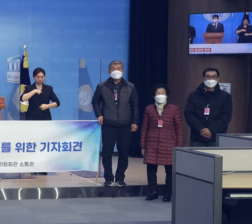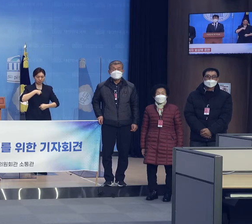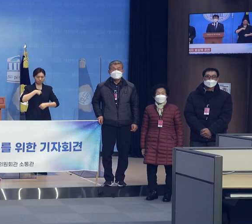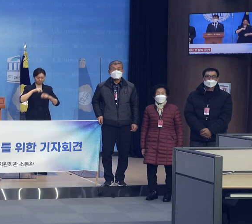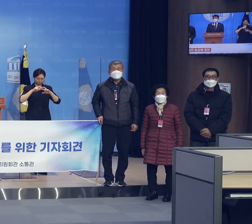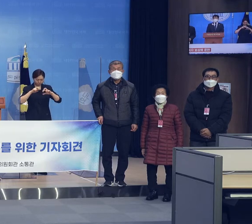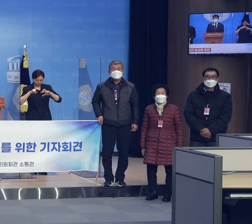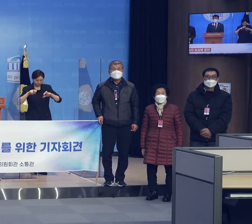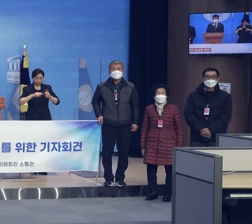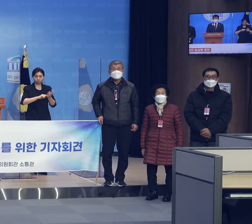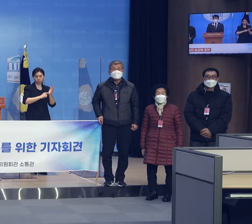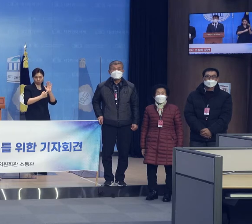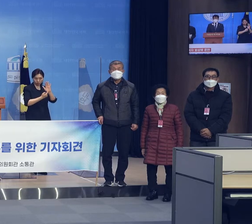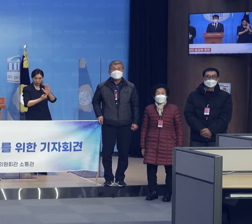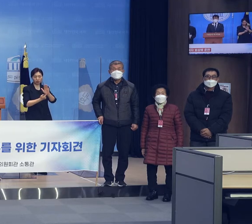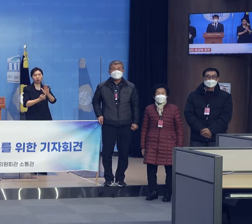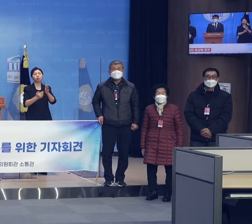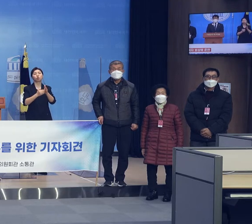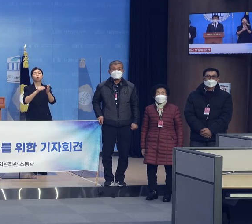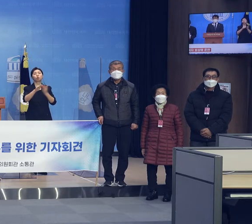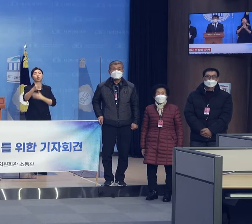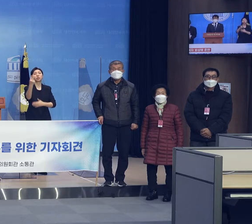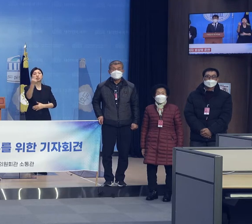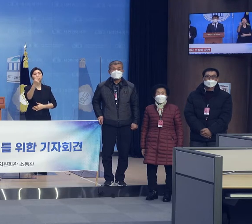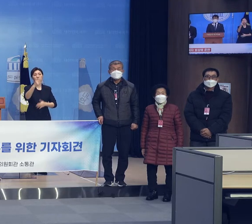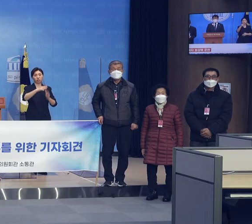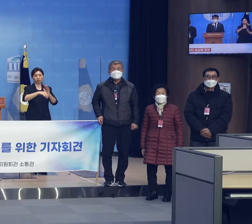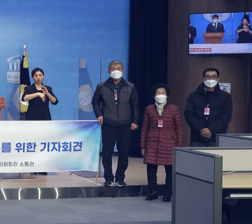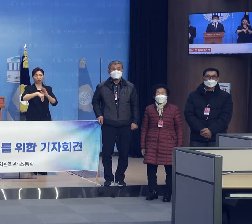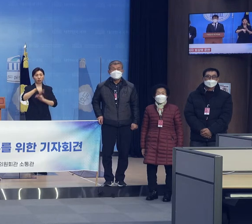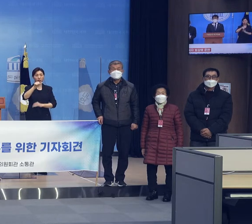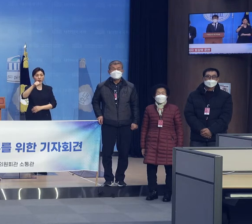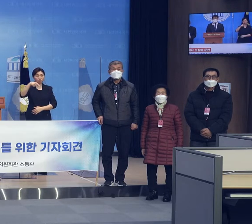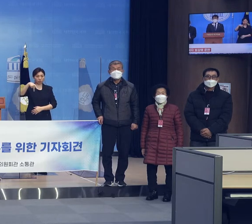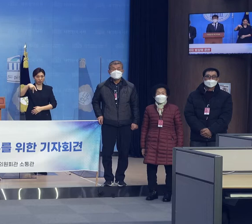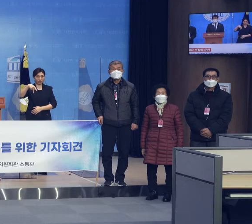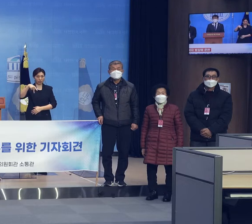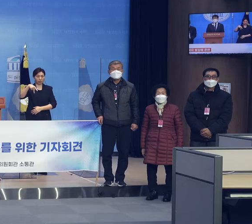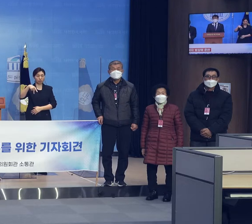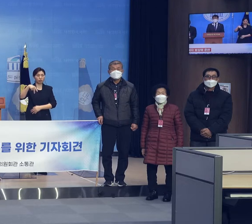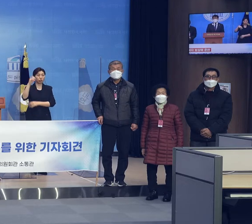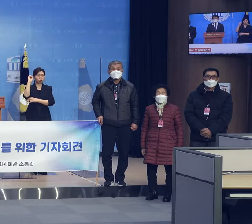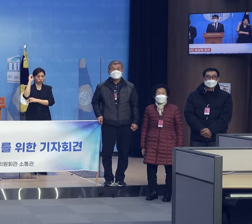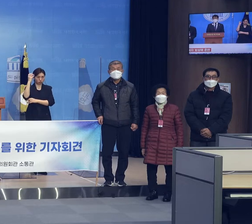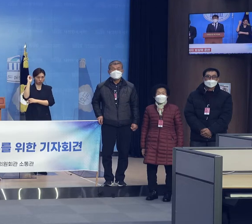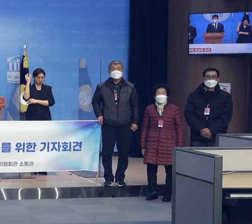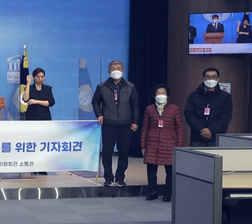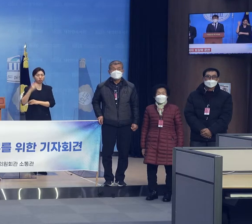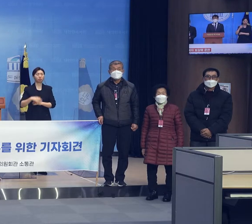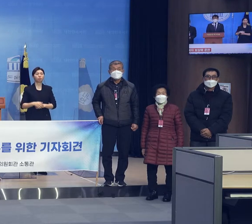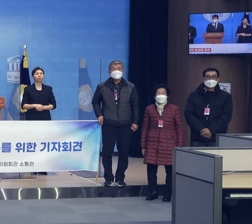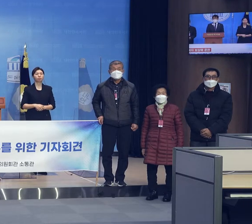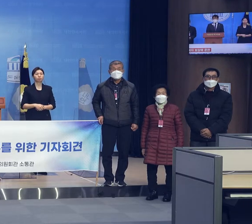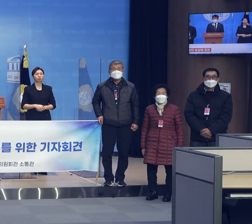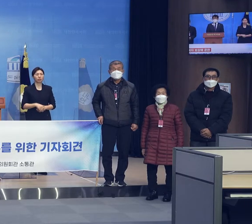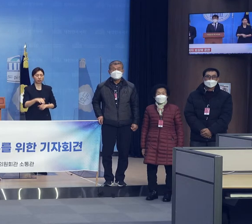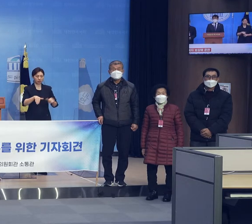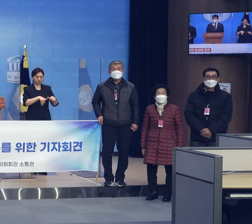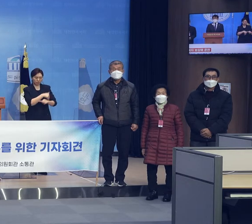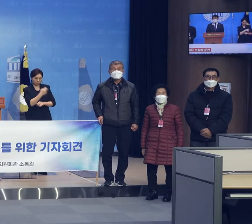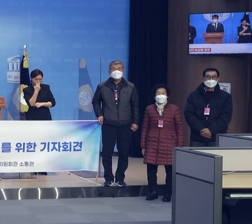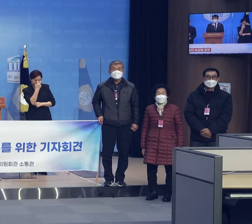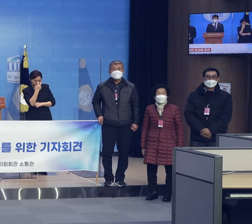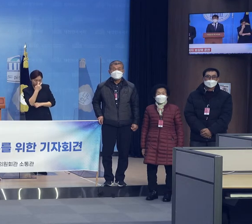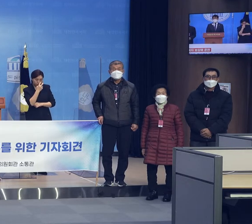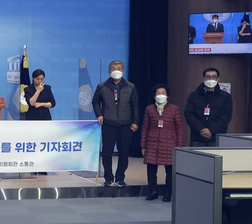2000년도에 impacted 통신해서 신층 모두를 통해 클리처 상위를